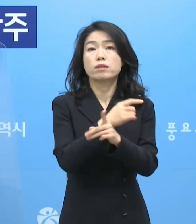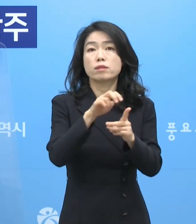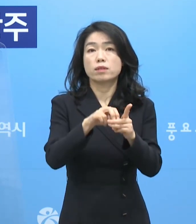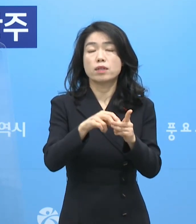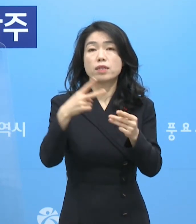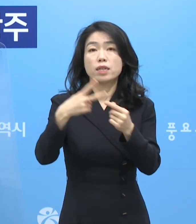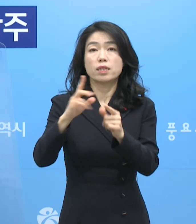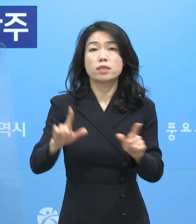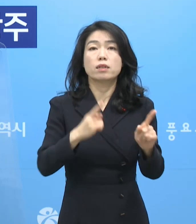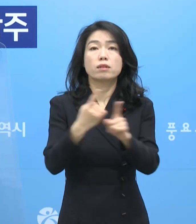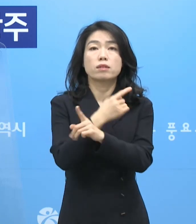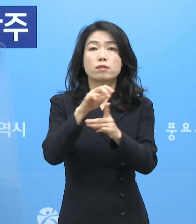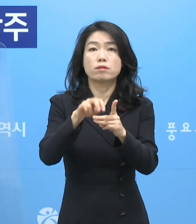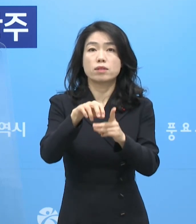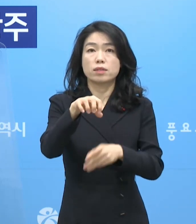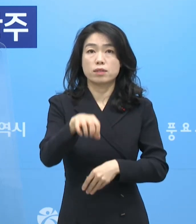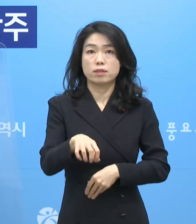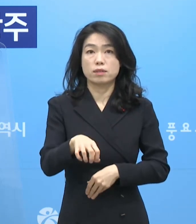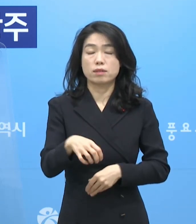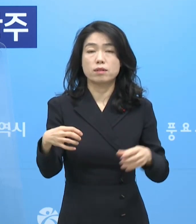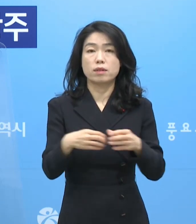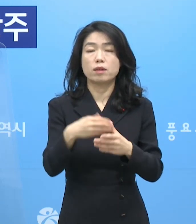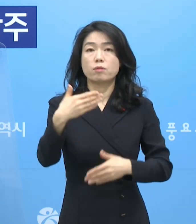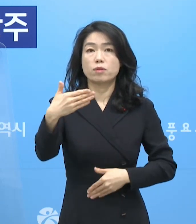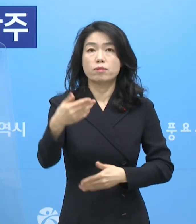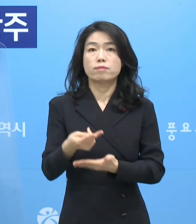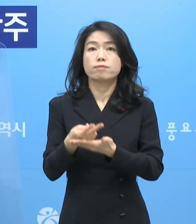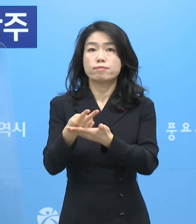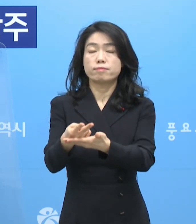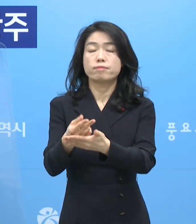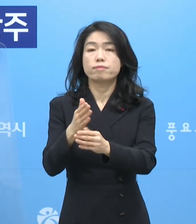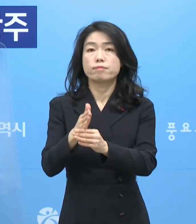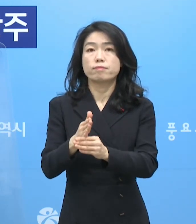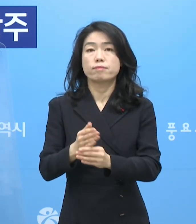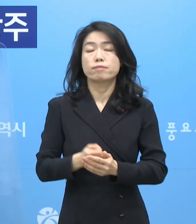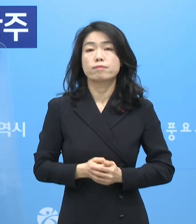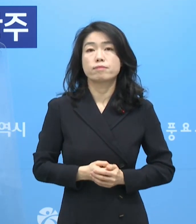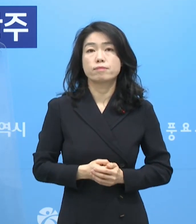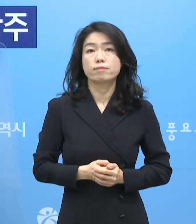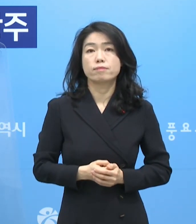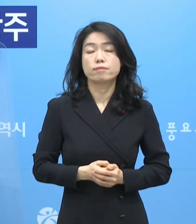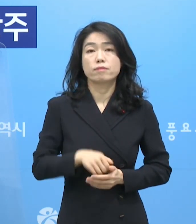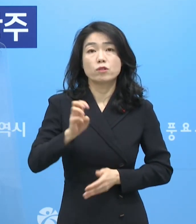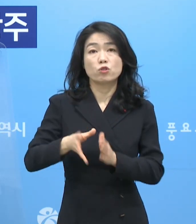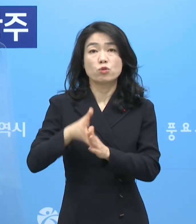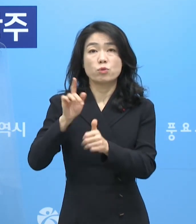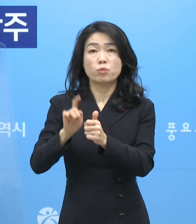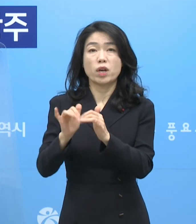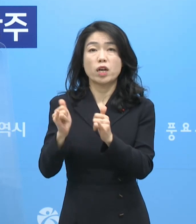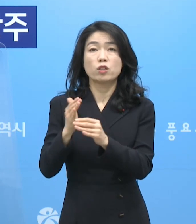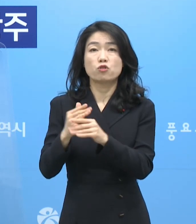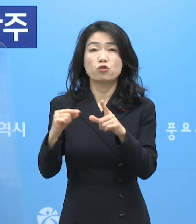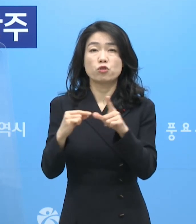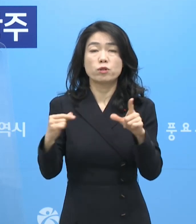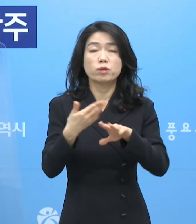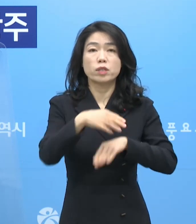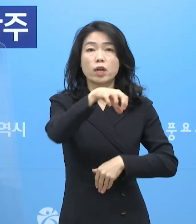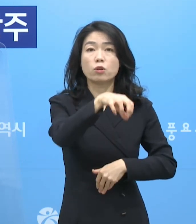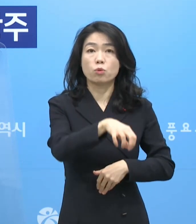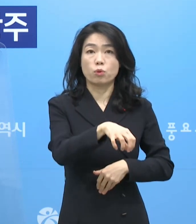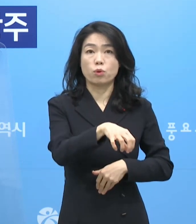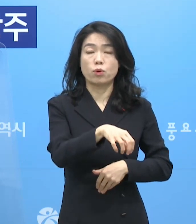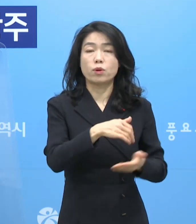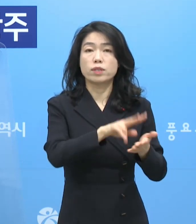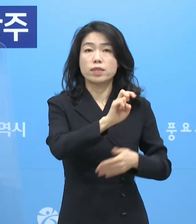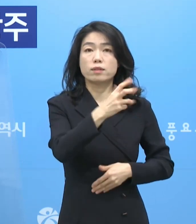제1생활치료센터와 제2생활치료센터에 총 9명이 입소해 있습니다. 또한 우리시 확진자 중 일부는 타시도에